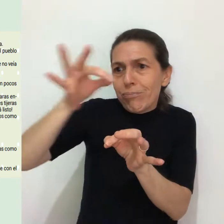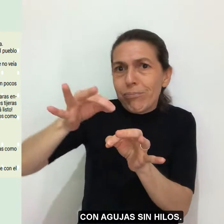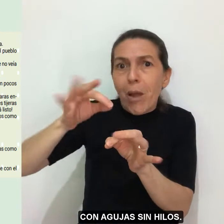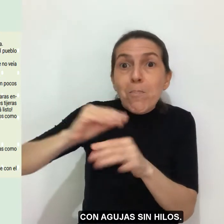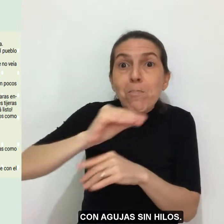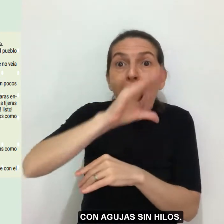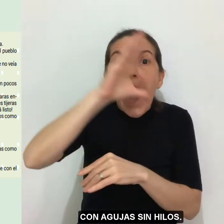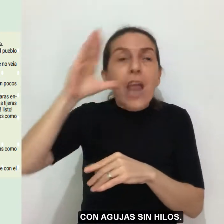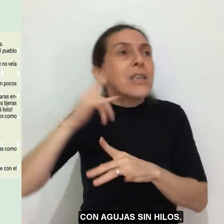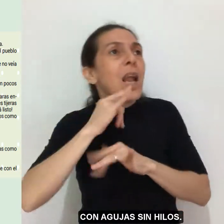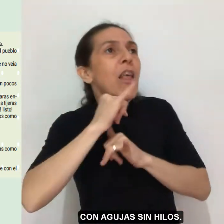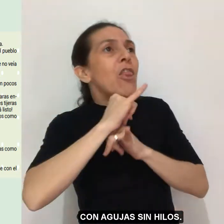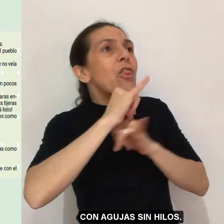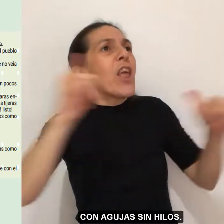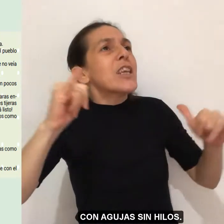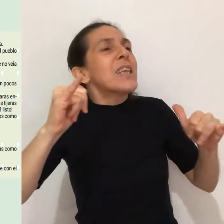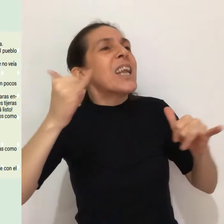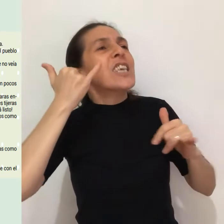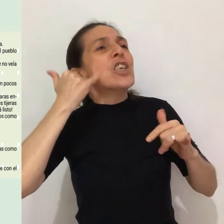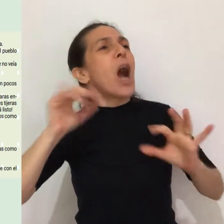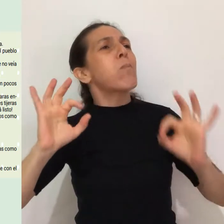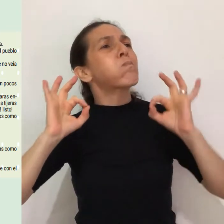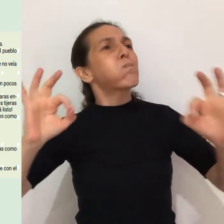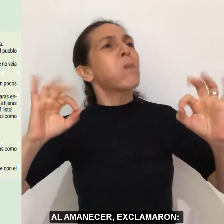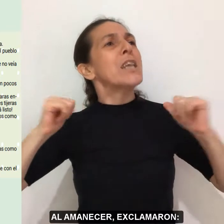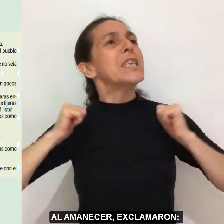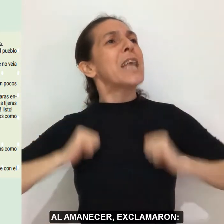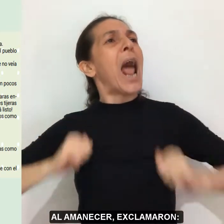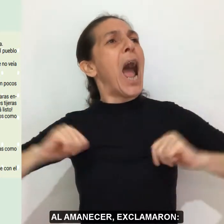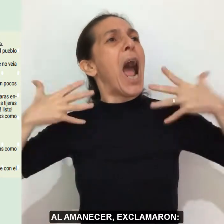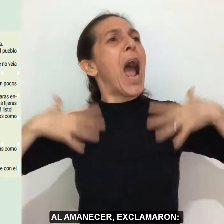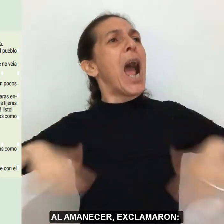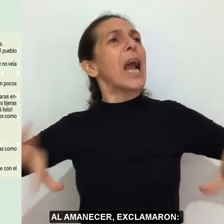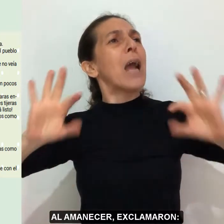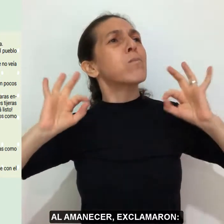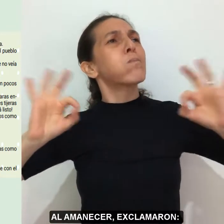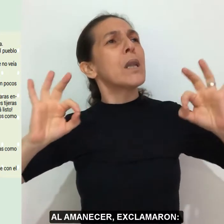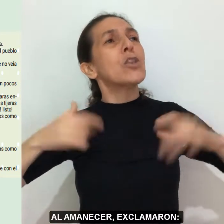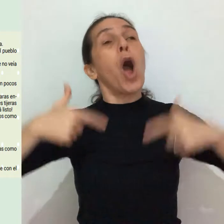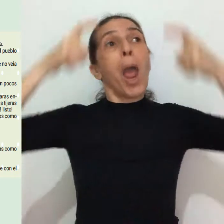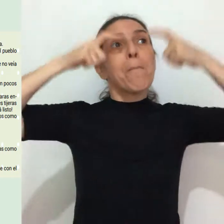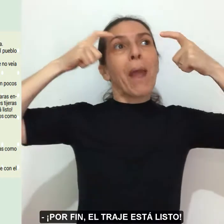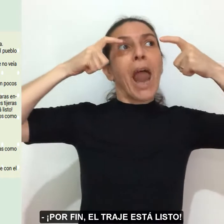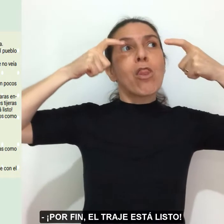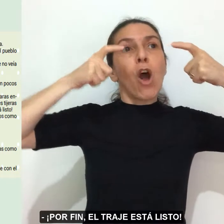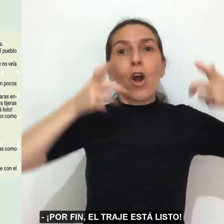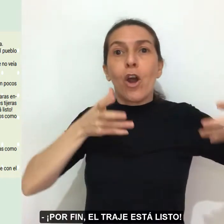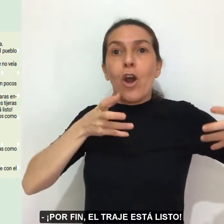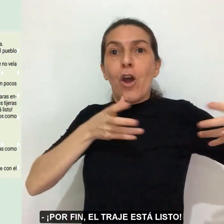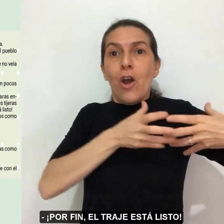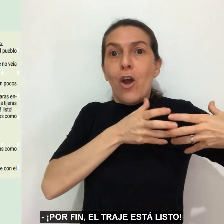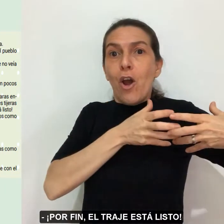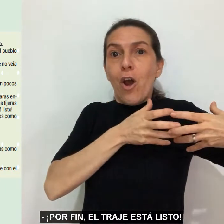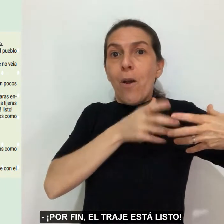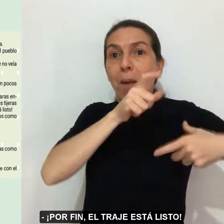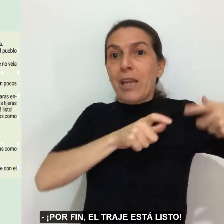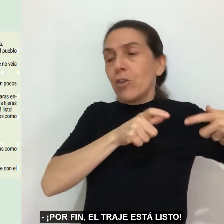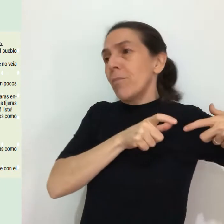con agujas sin hilos. Al amanecer exclamaron. —¡Por fin! ¡El traje está listo!